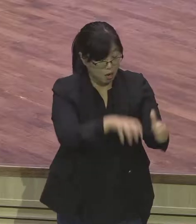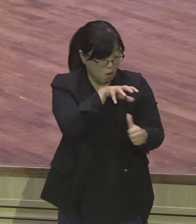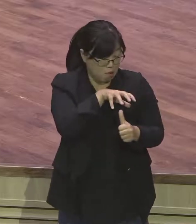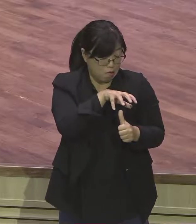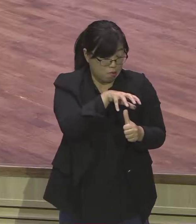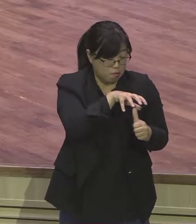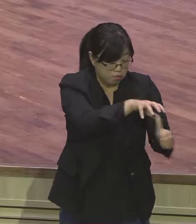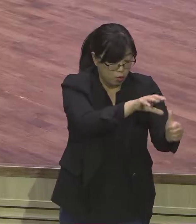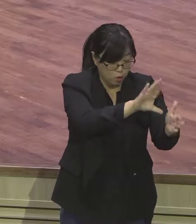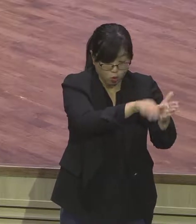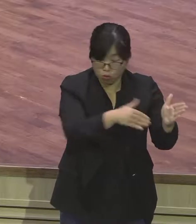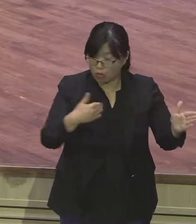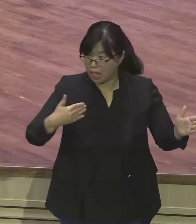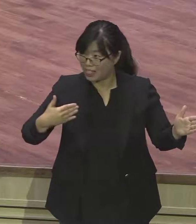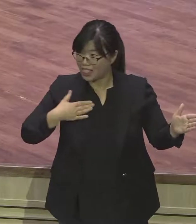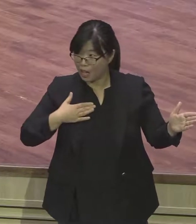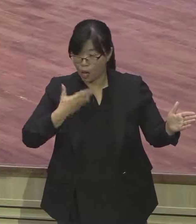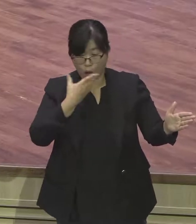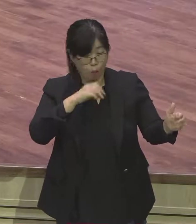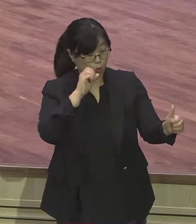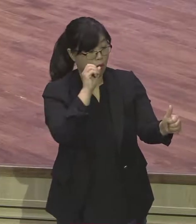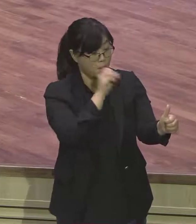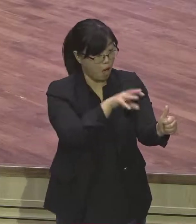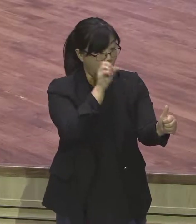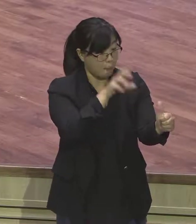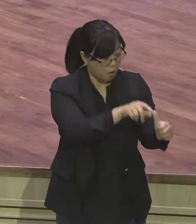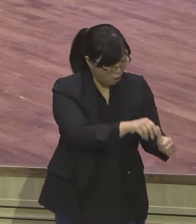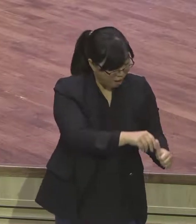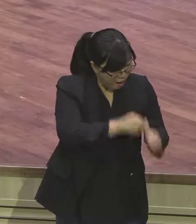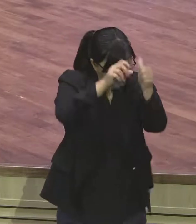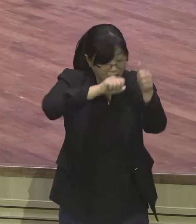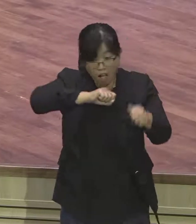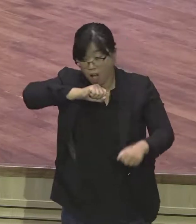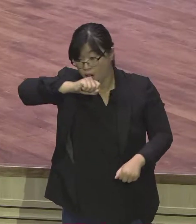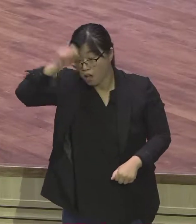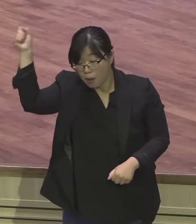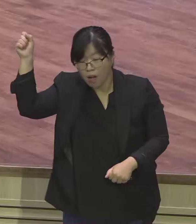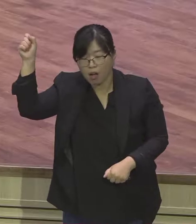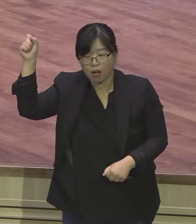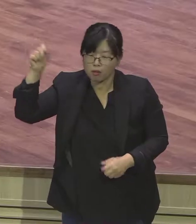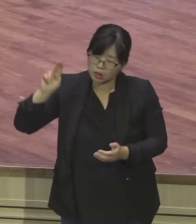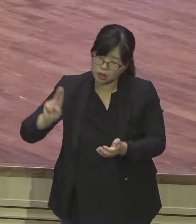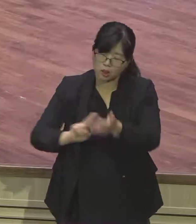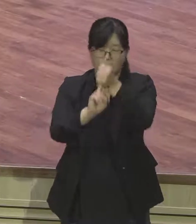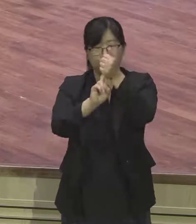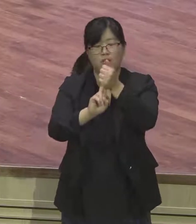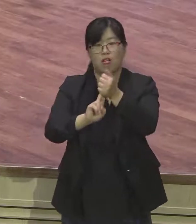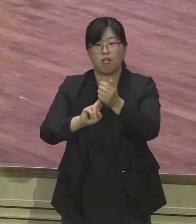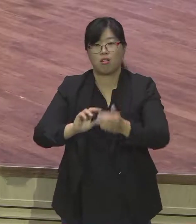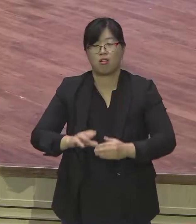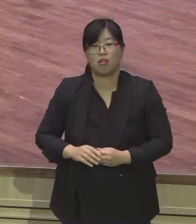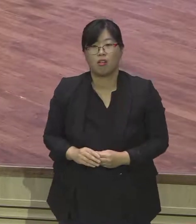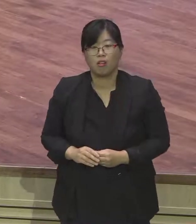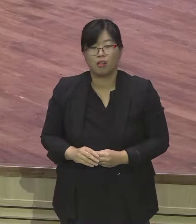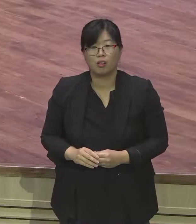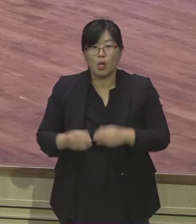생명 집으로 넣어서 이 생명 집으로 넣어서 살려서 교회로 데려온다. 예수님께